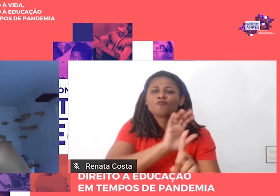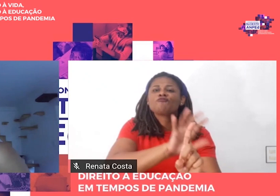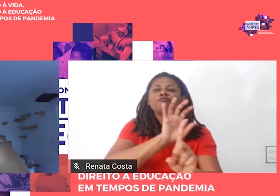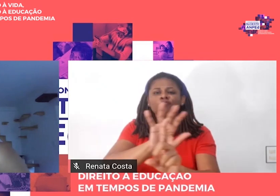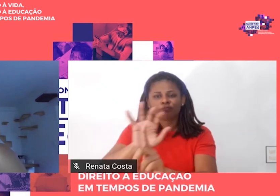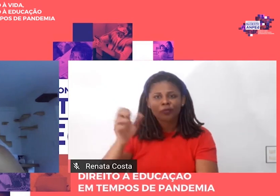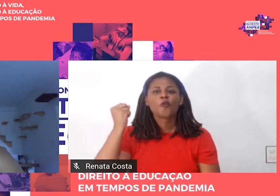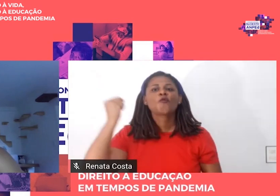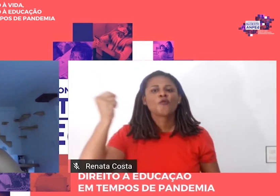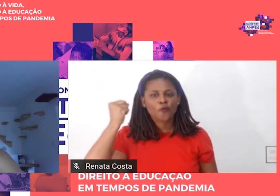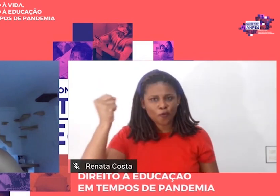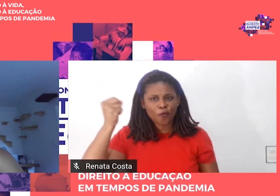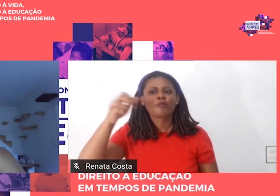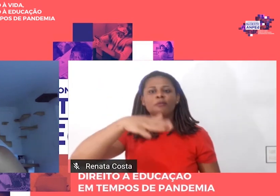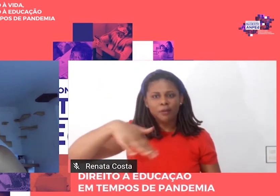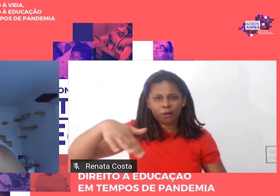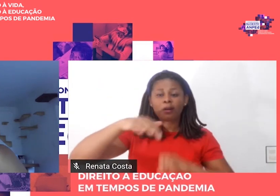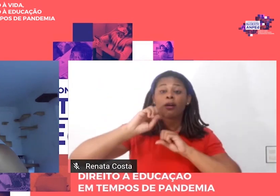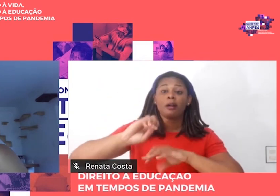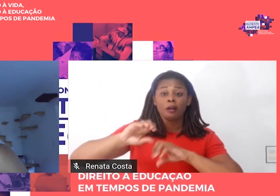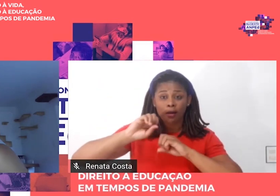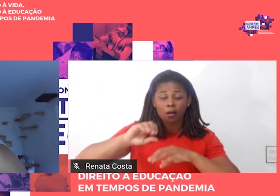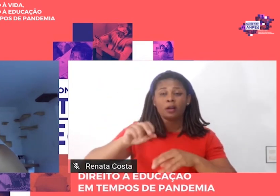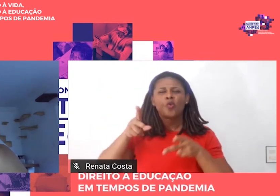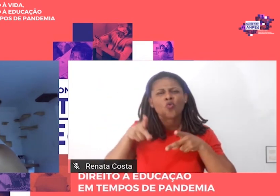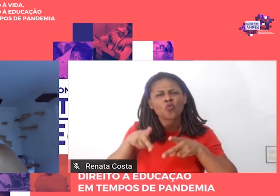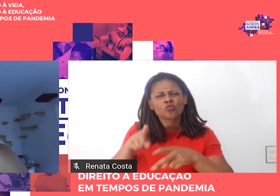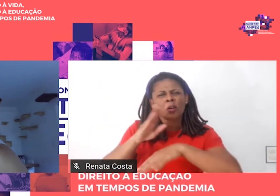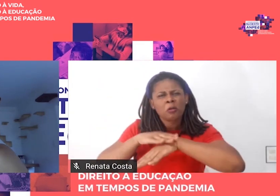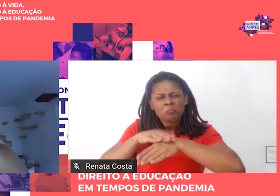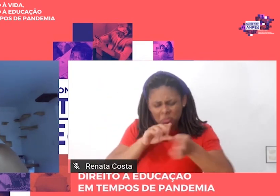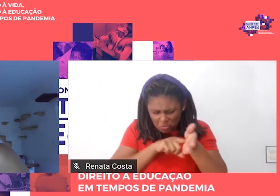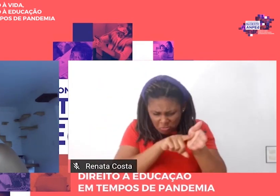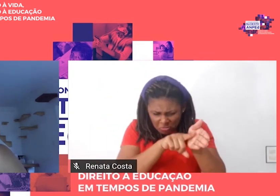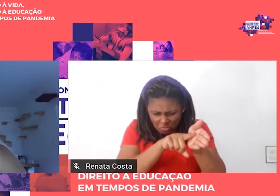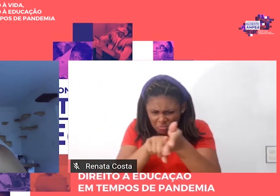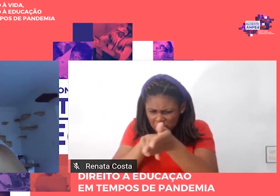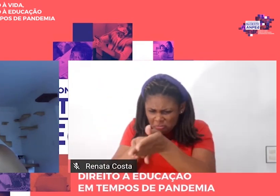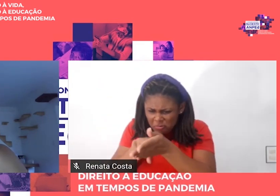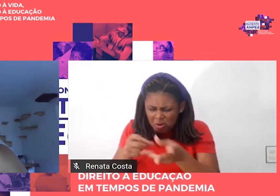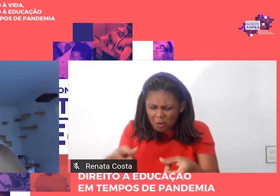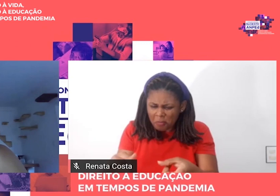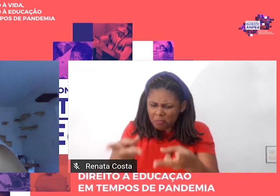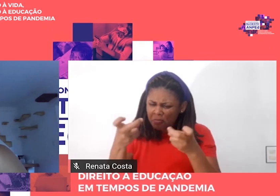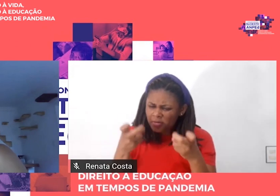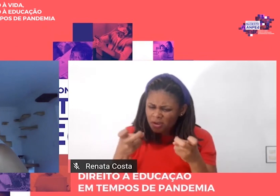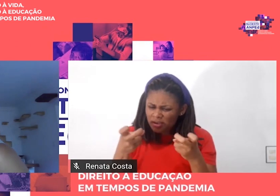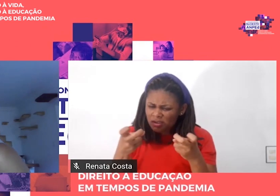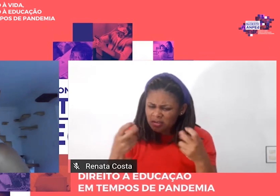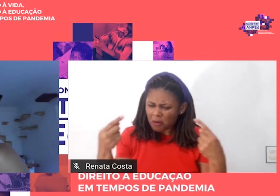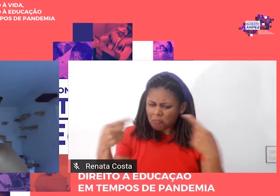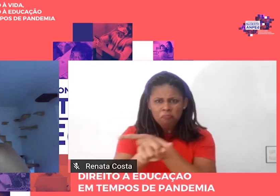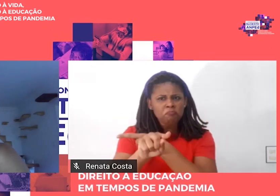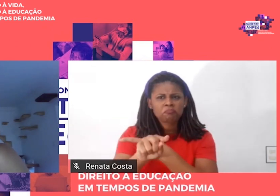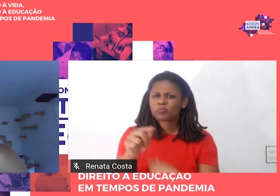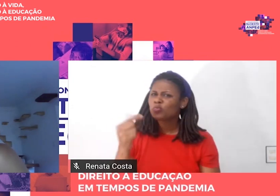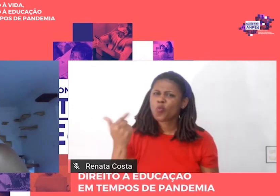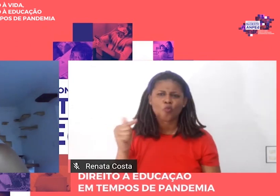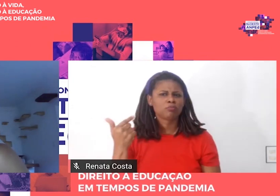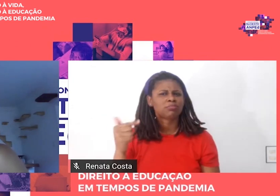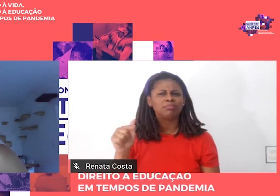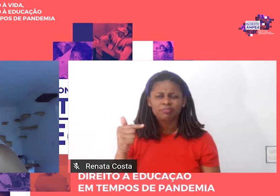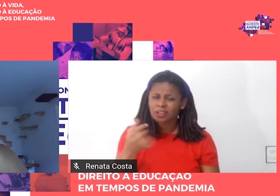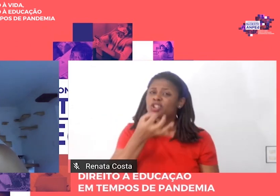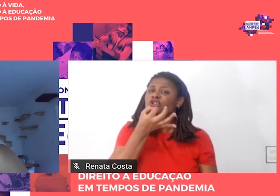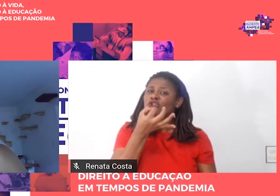Na continuidade dos meus estudos, percebi que esse alinhamento não estava equivocado, mas a crítica com